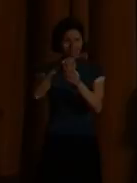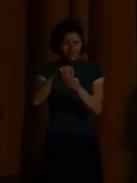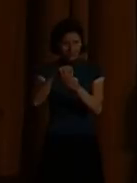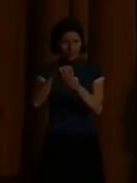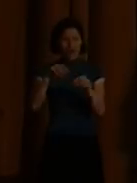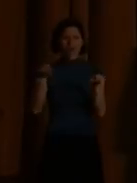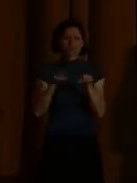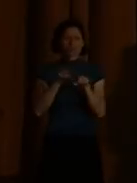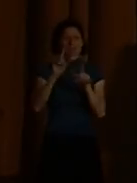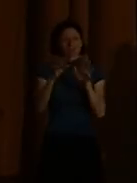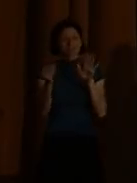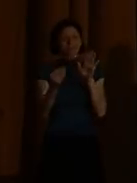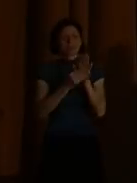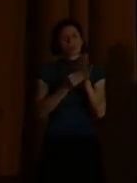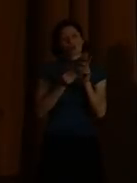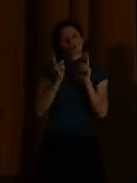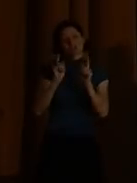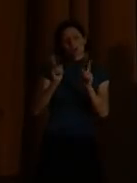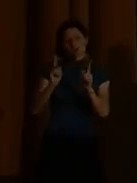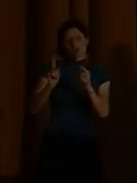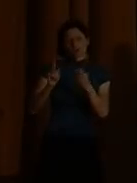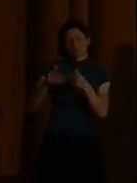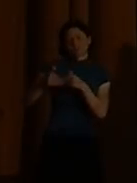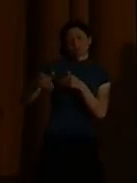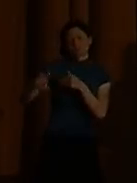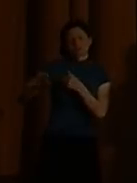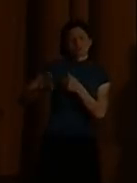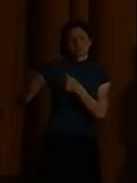Ich sage jetzt einen bösen Satz.